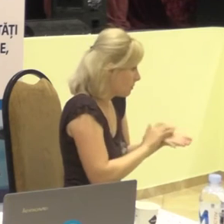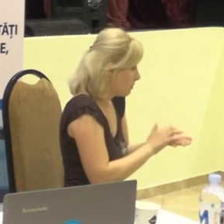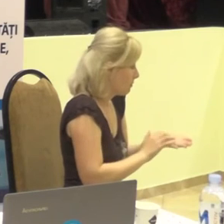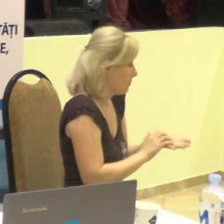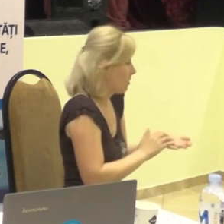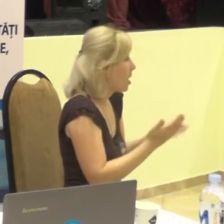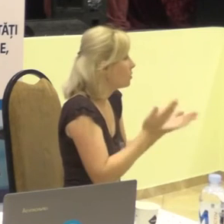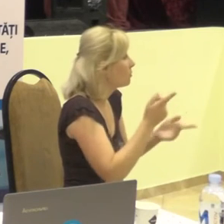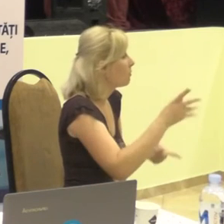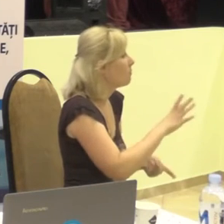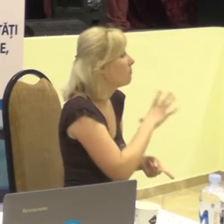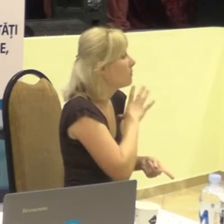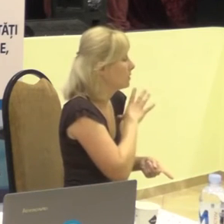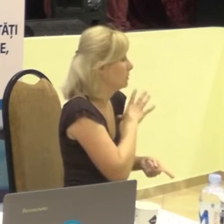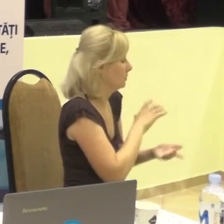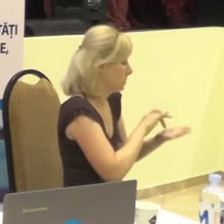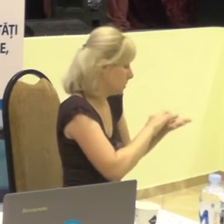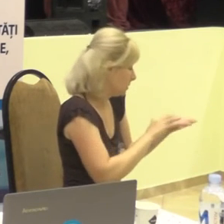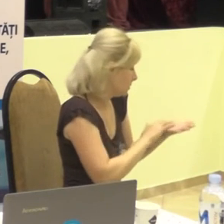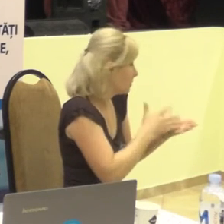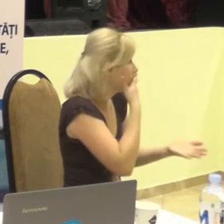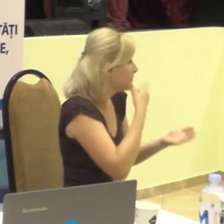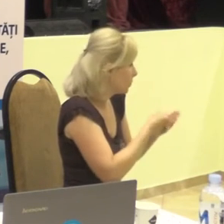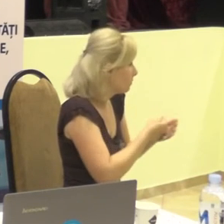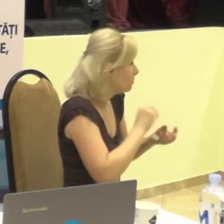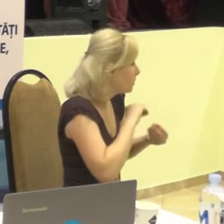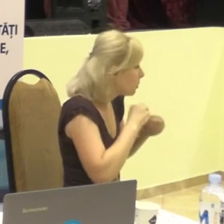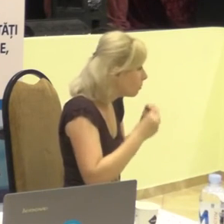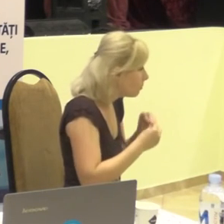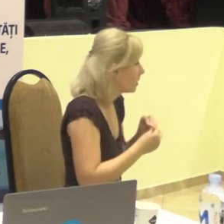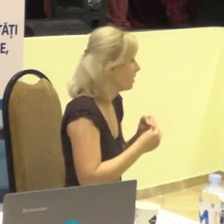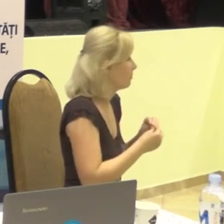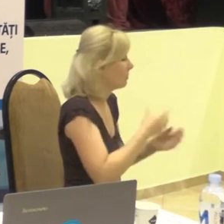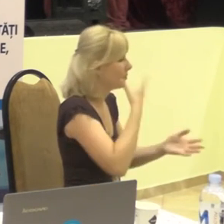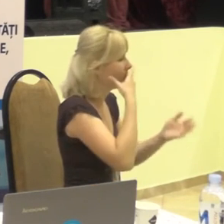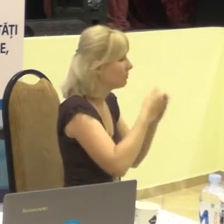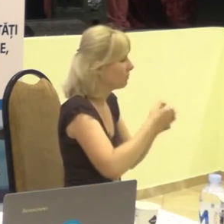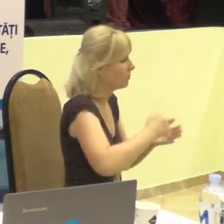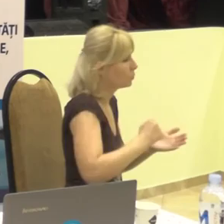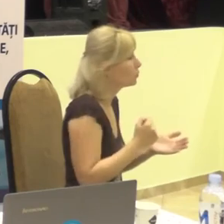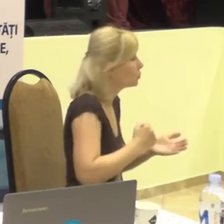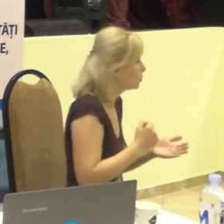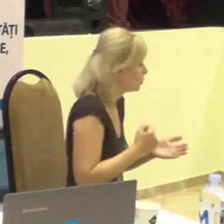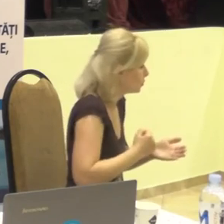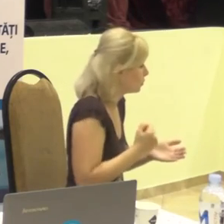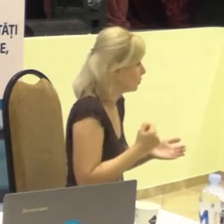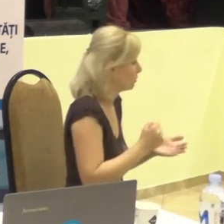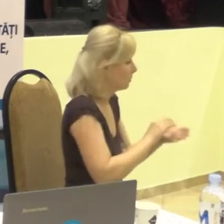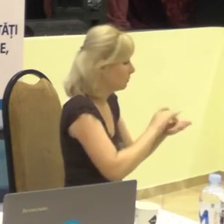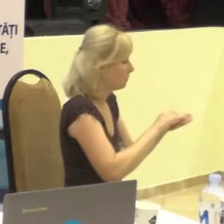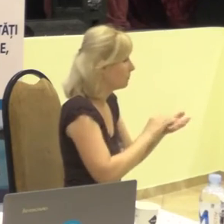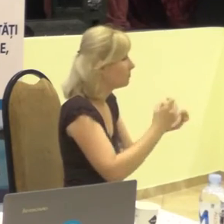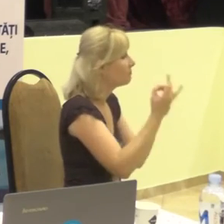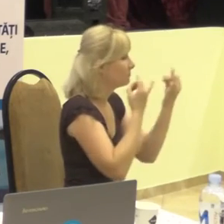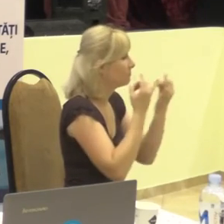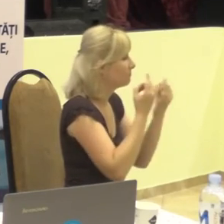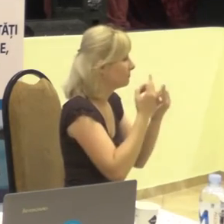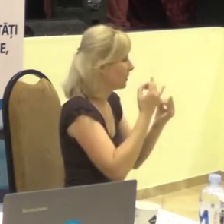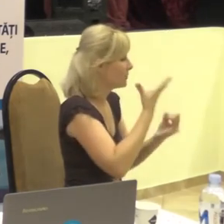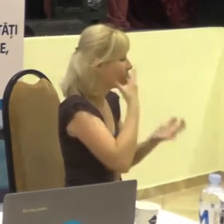prin care ea și-a descris situația unor prieteni vorbitori,